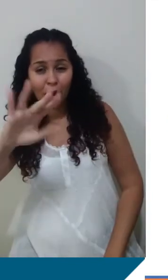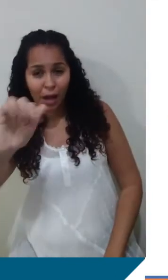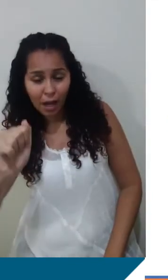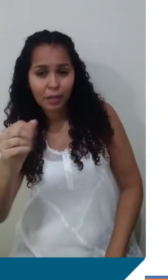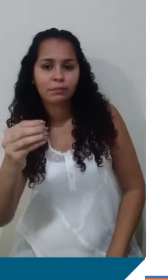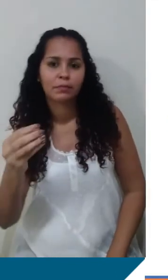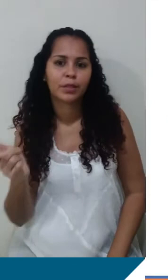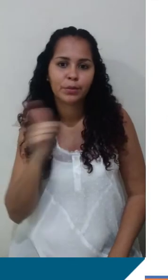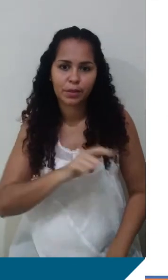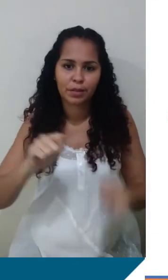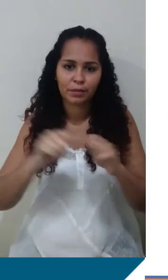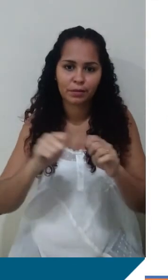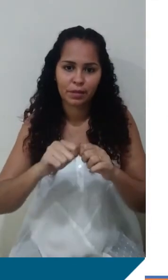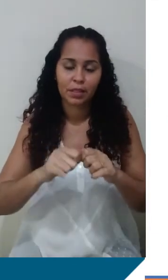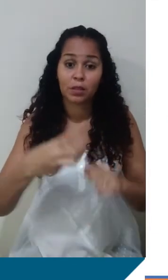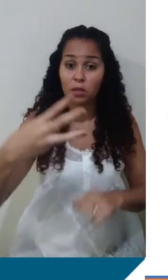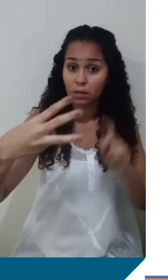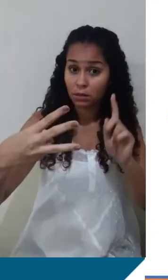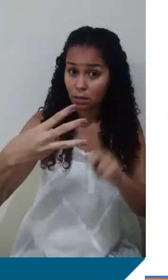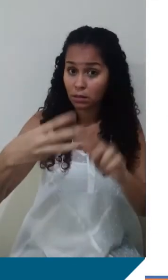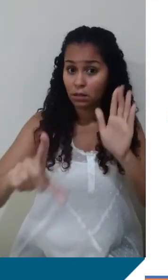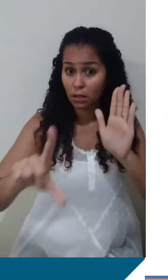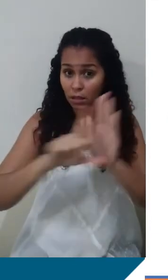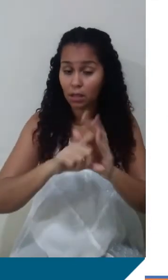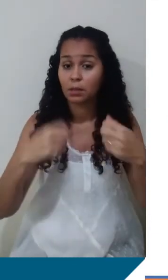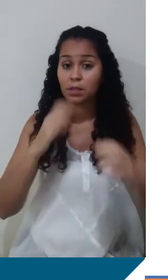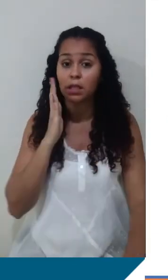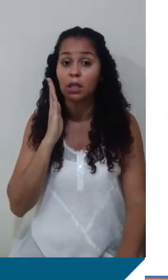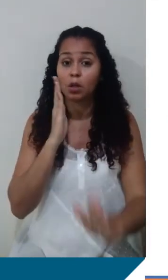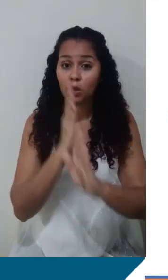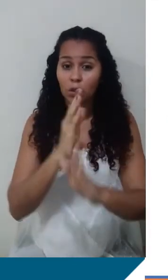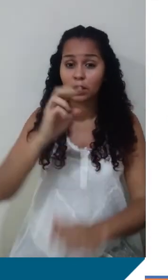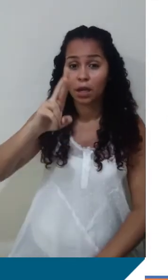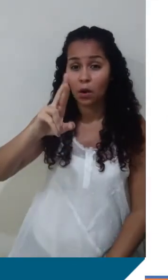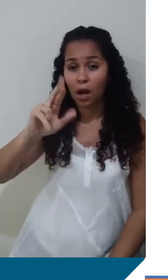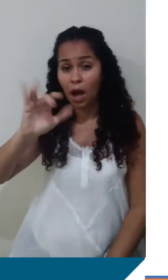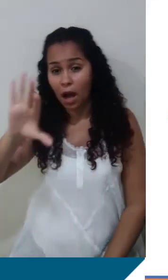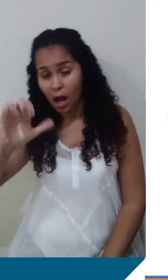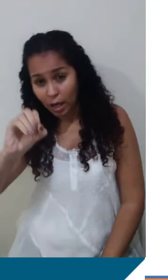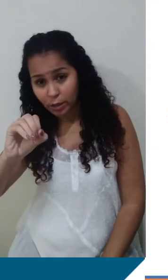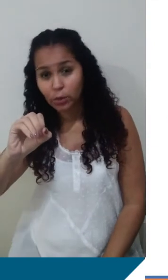Então, na terceira lei de Kepler, você precisa achar um raio médio, lá da primeira lei da elipse, para poder colocar aqui.